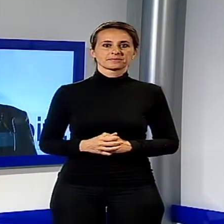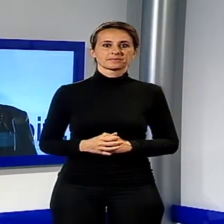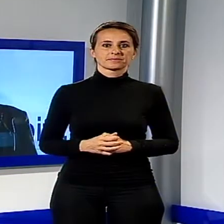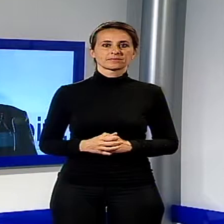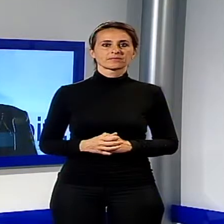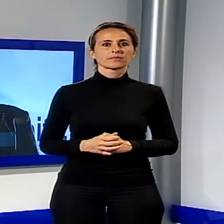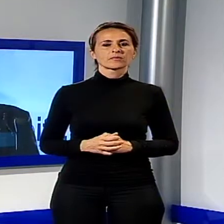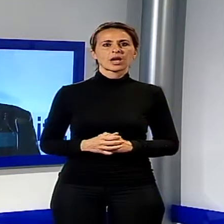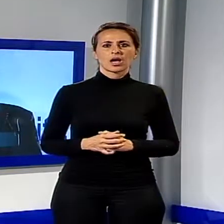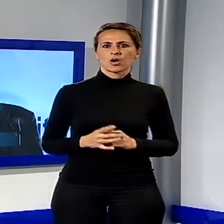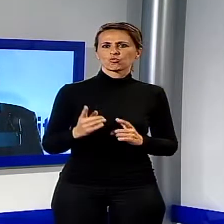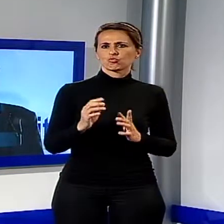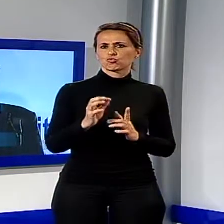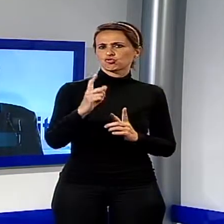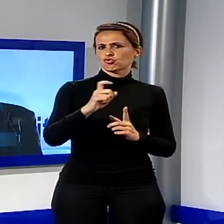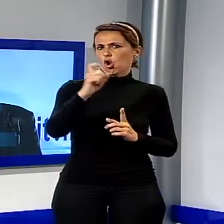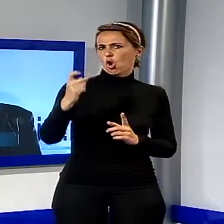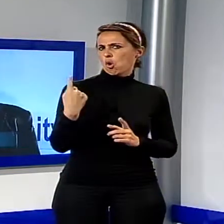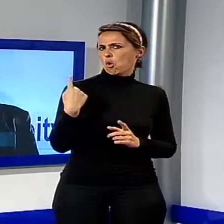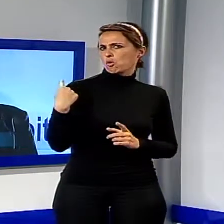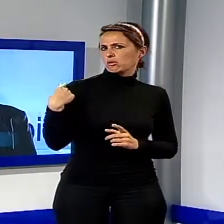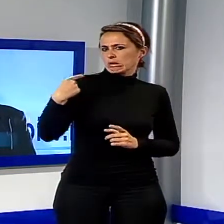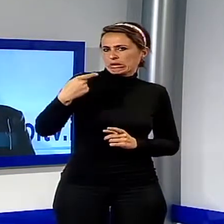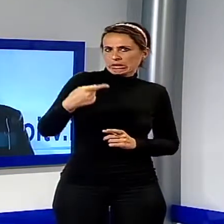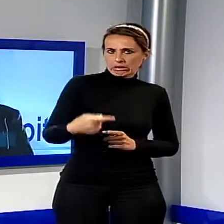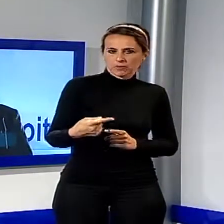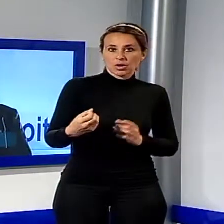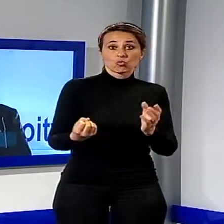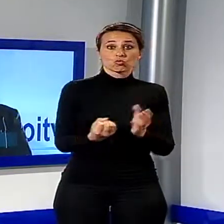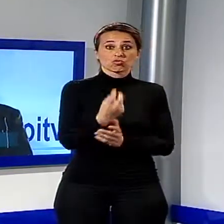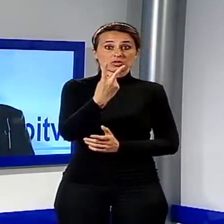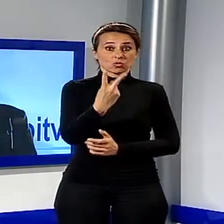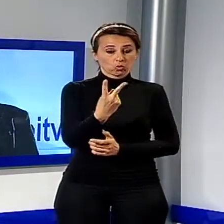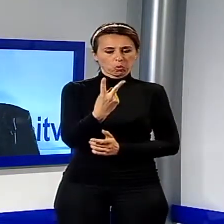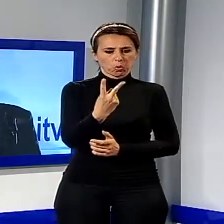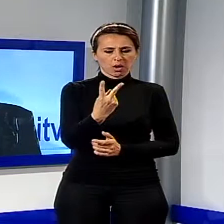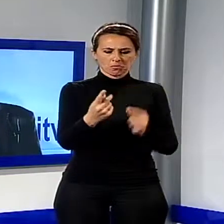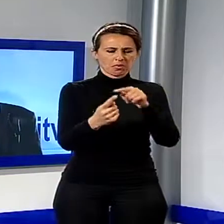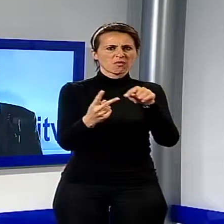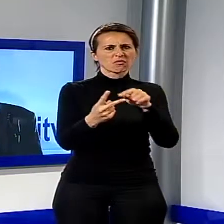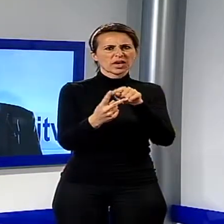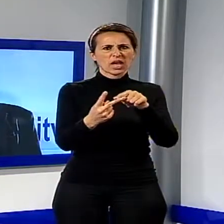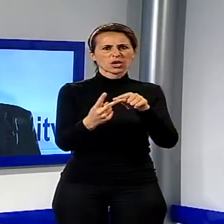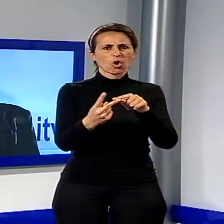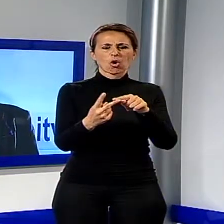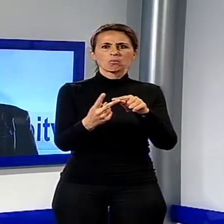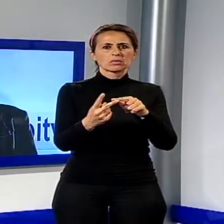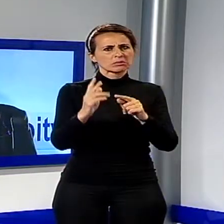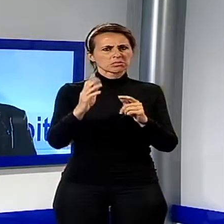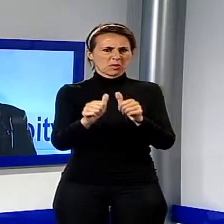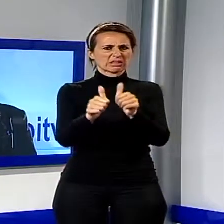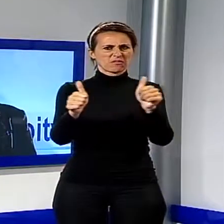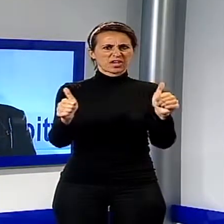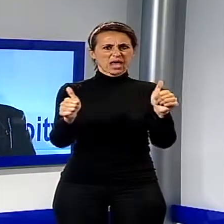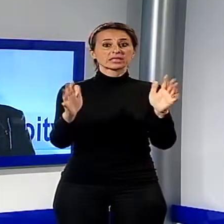Negli ultimi giorni si sono verificati due fatti che sono molto diversi, tra dei loro eppure legati e specchio di una